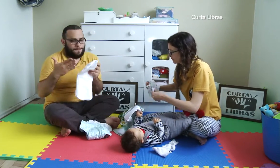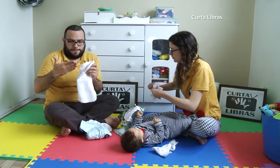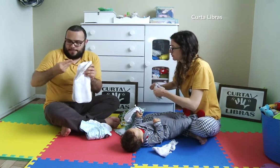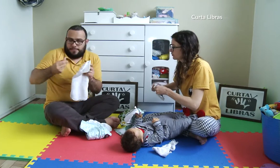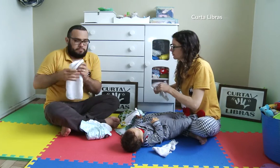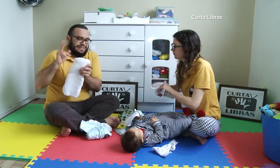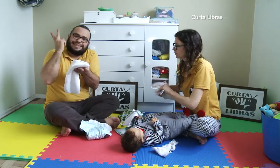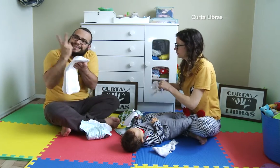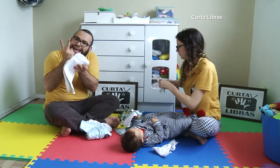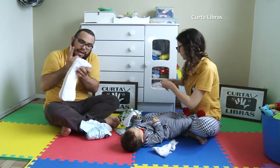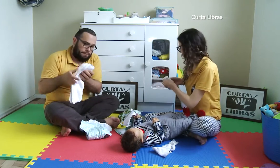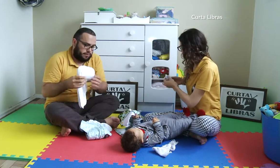da calça.